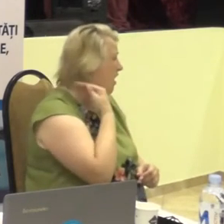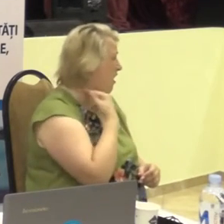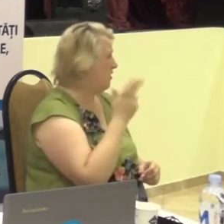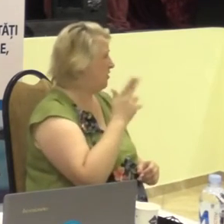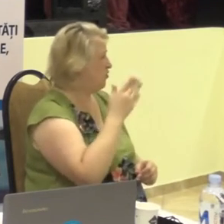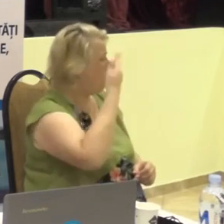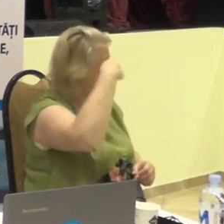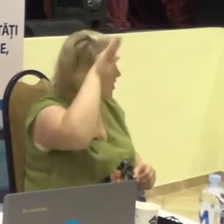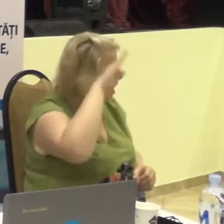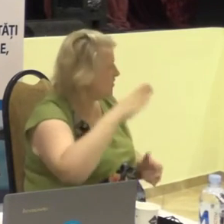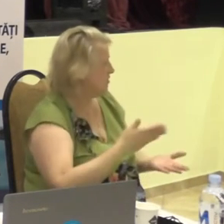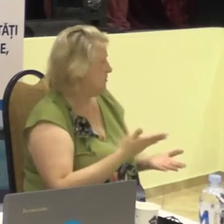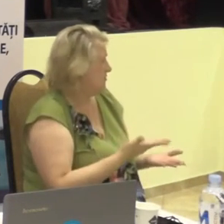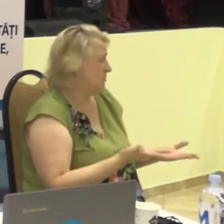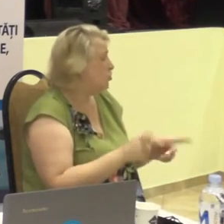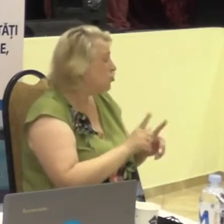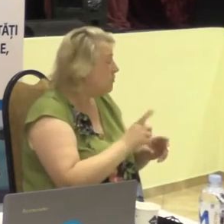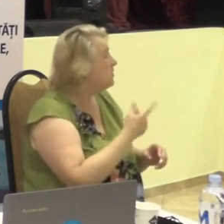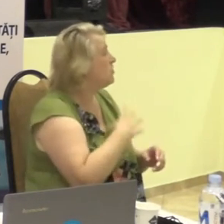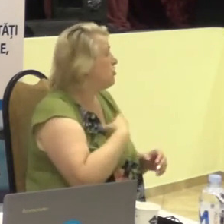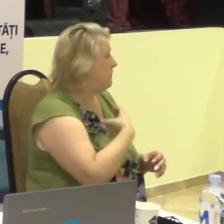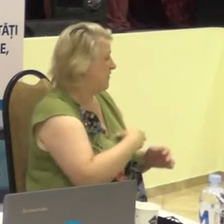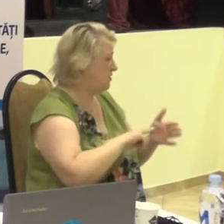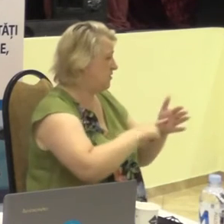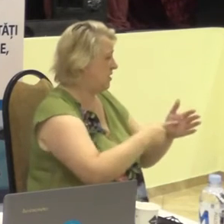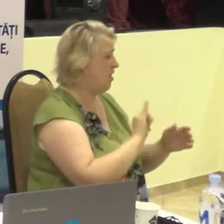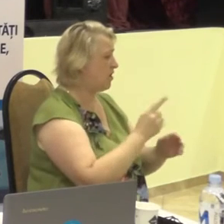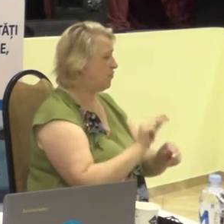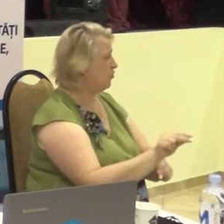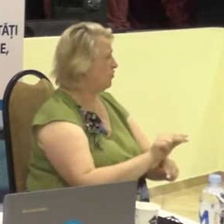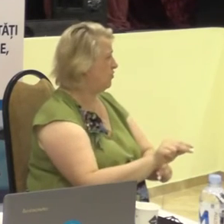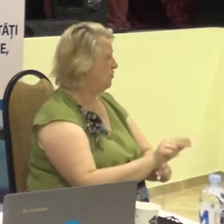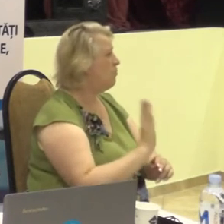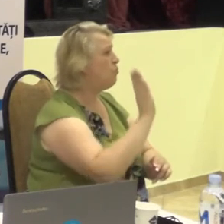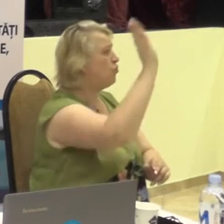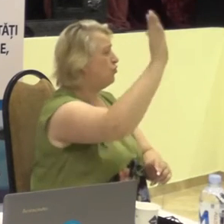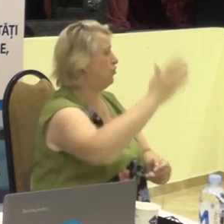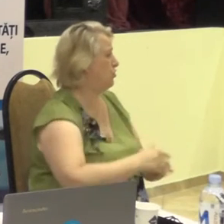ca să-și înveți copiii, să le dee un înveitor.